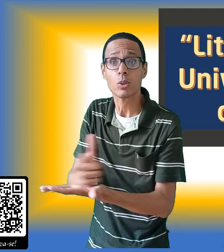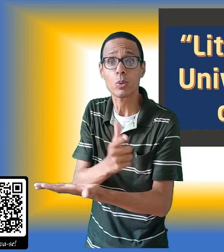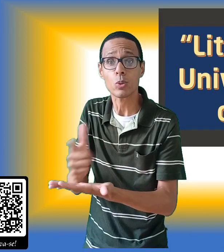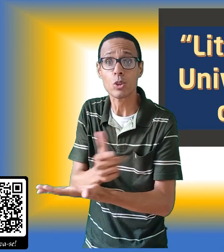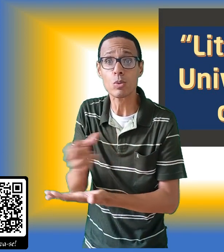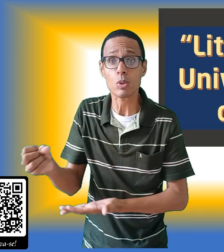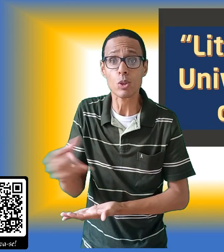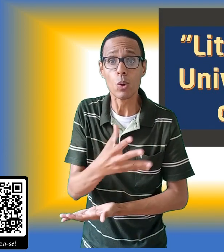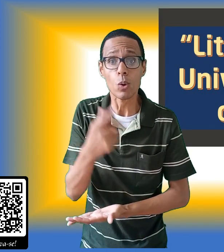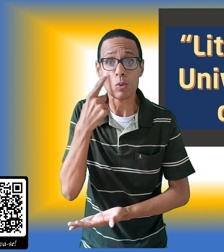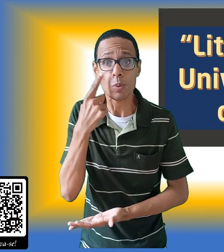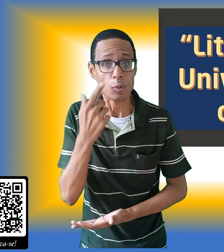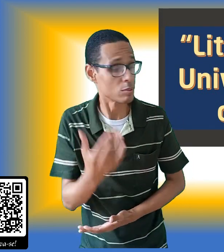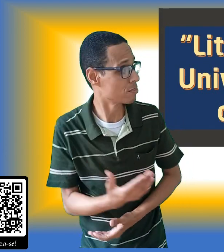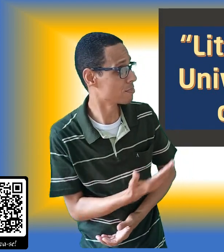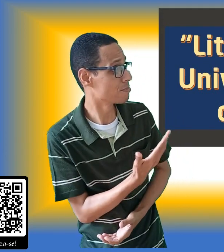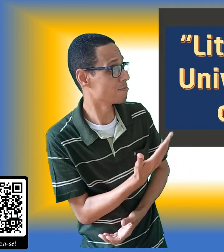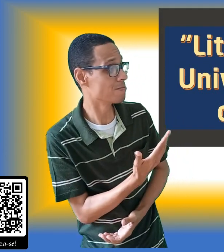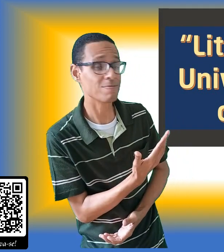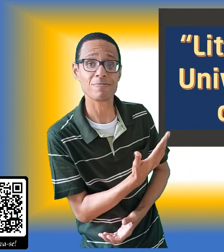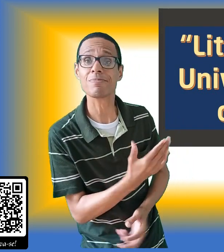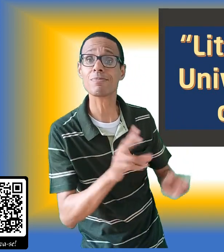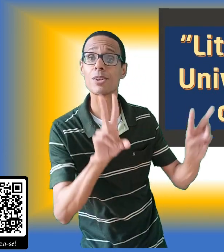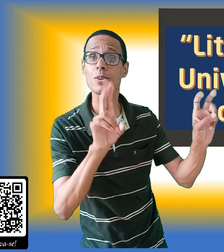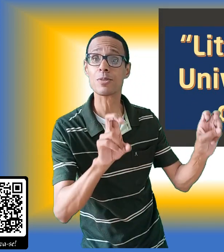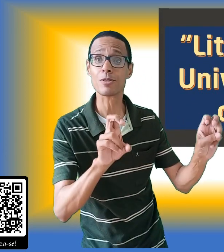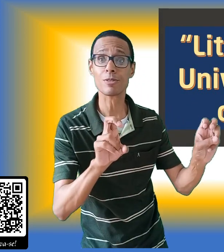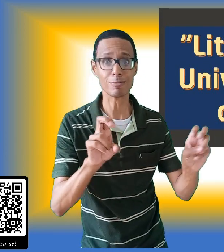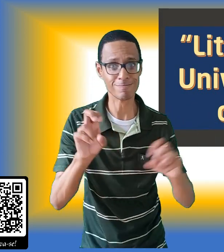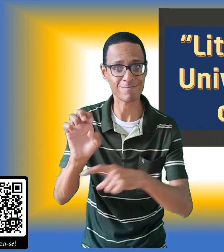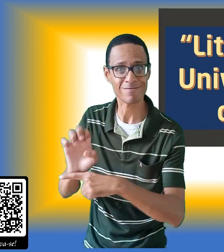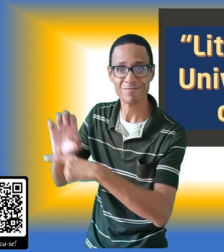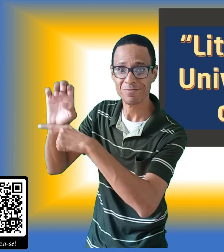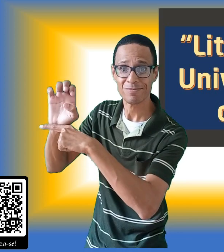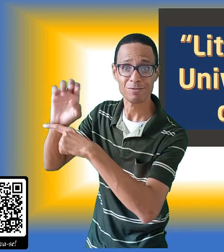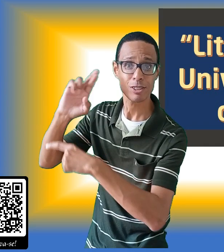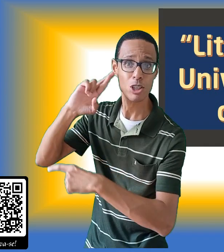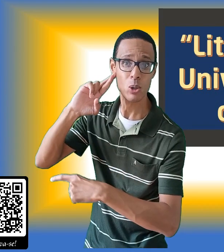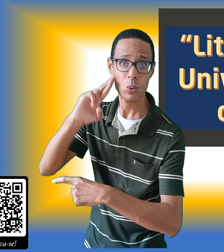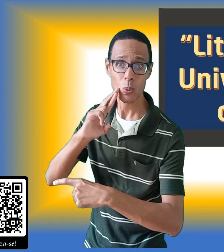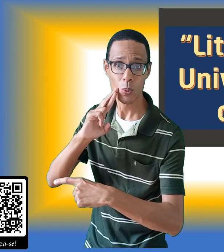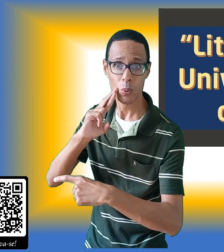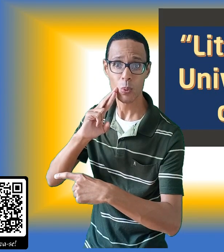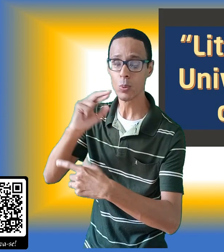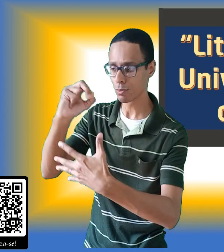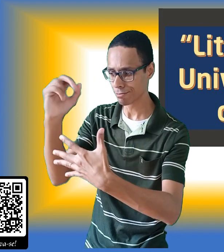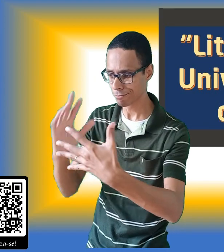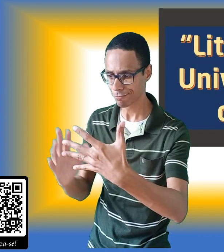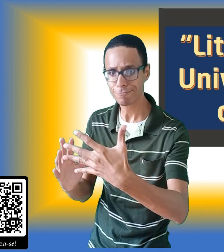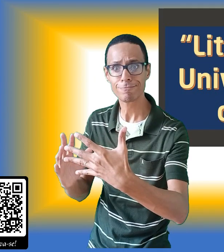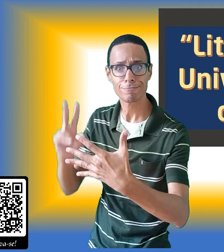títulos interessantes e um super lançamento. Sinais para conhecer Rondônia.